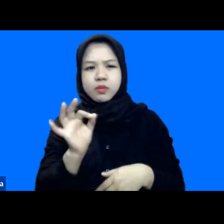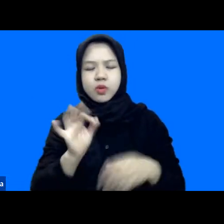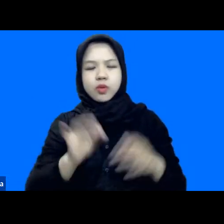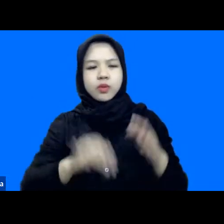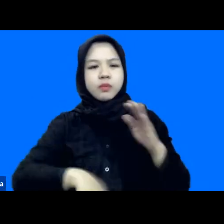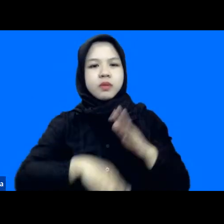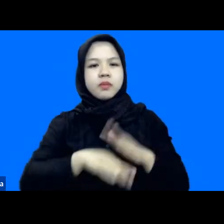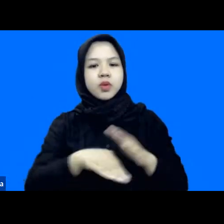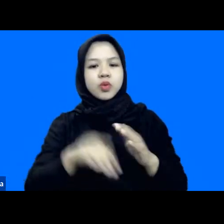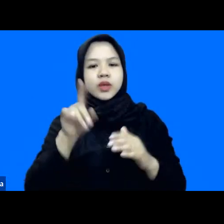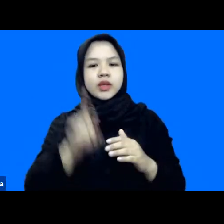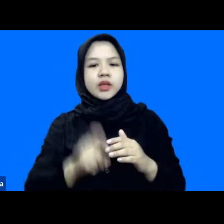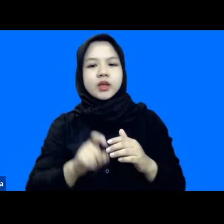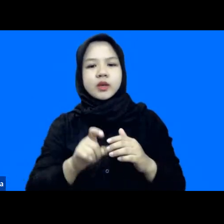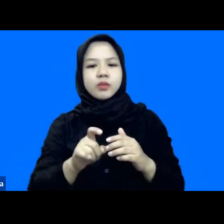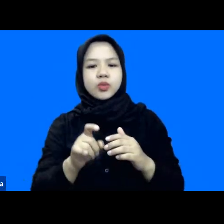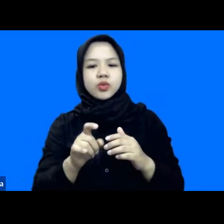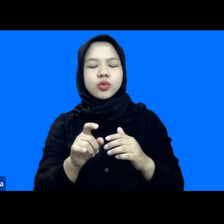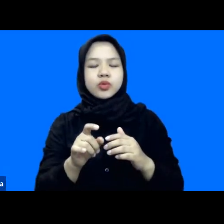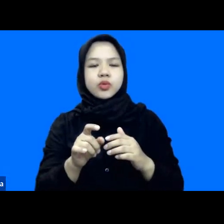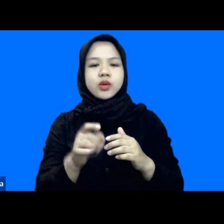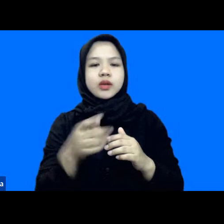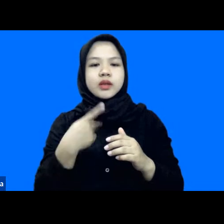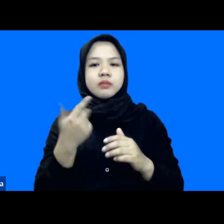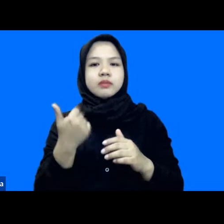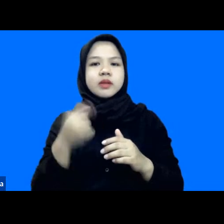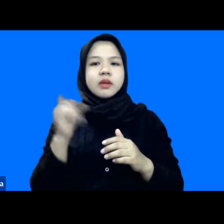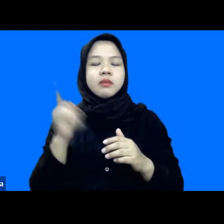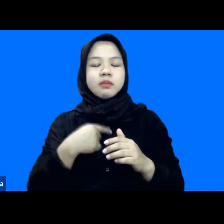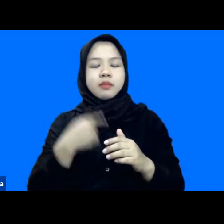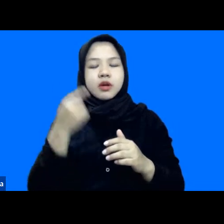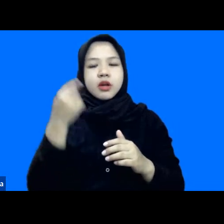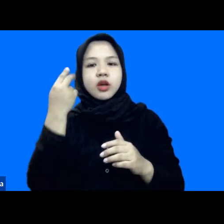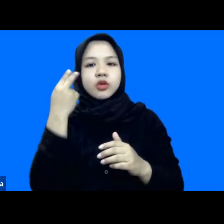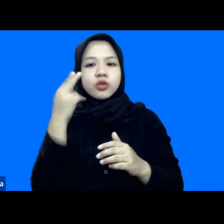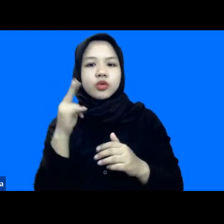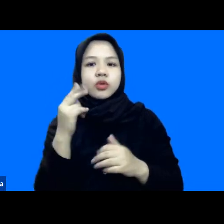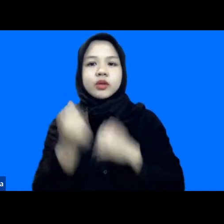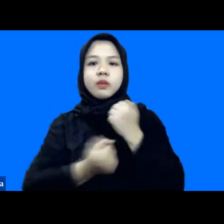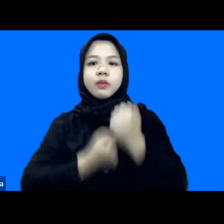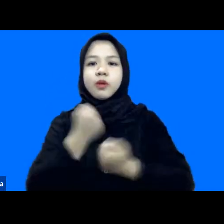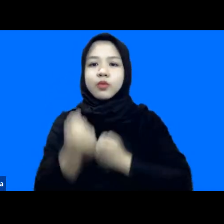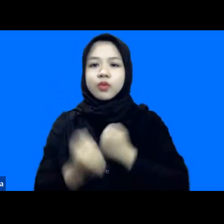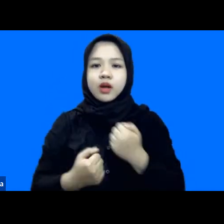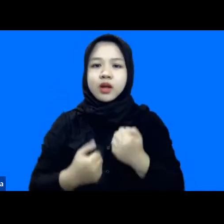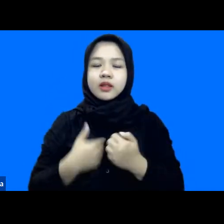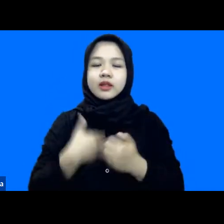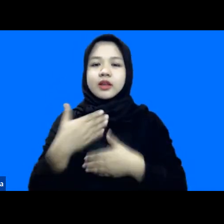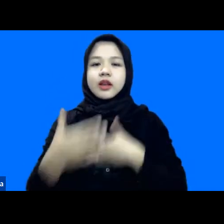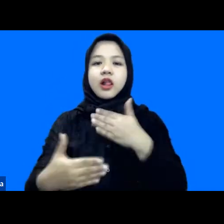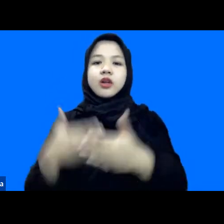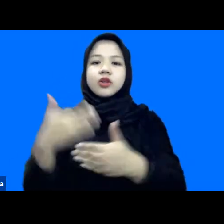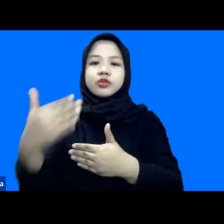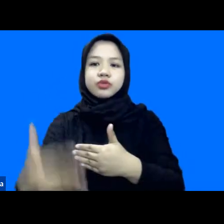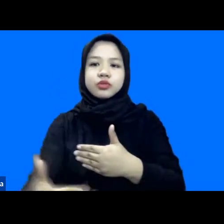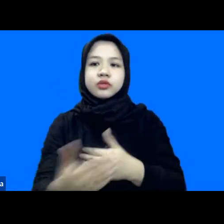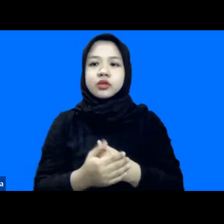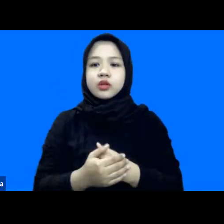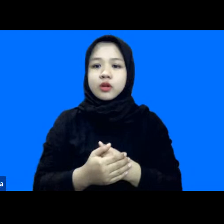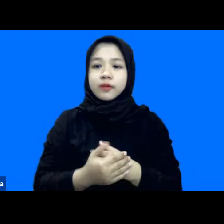kebutuhan dari apa yang bisa kita gunakan dalam melakukan langkah tindak lanjut mungkin